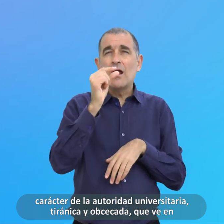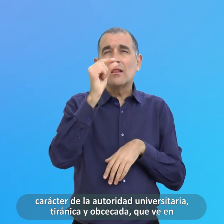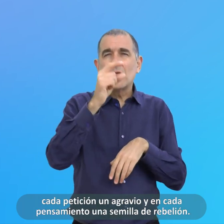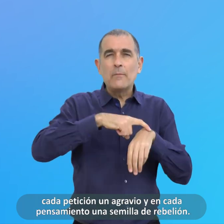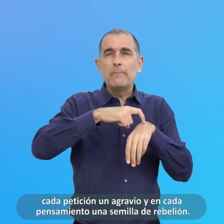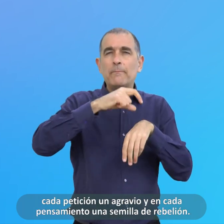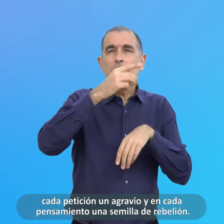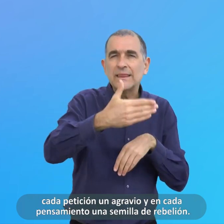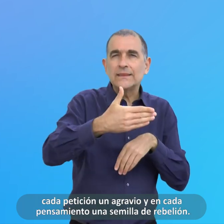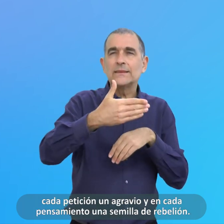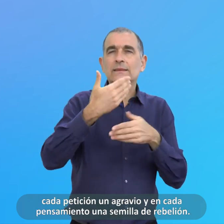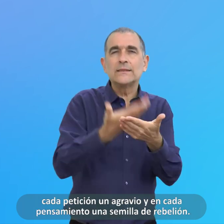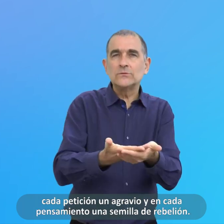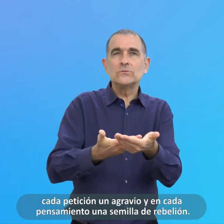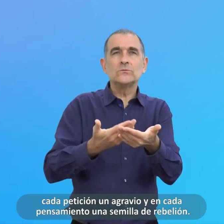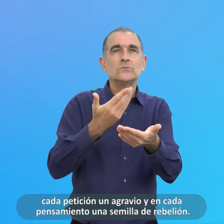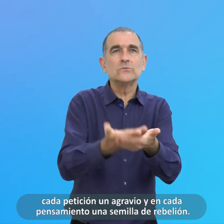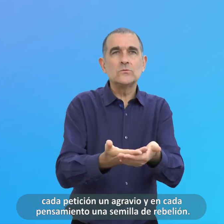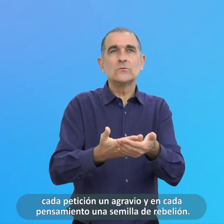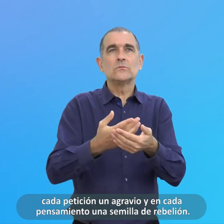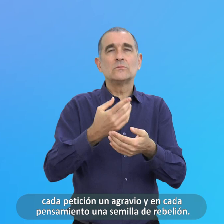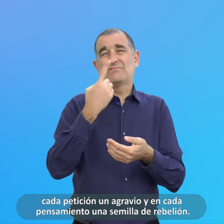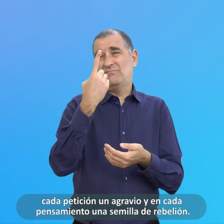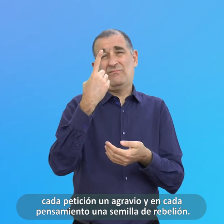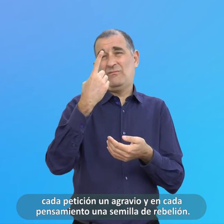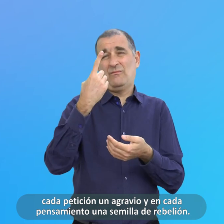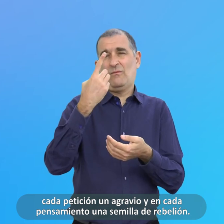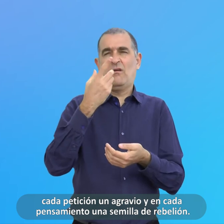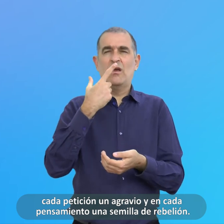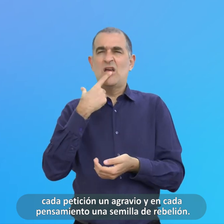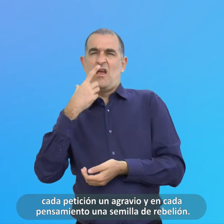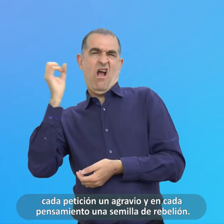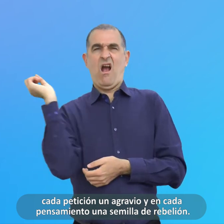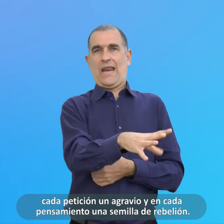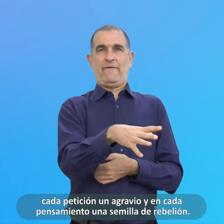En Cada Petición Un Agravio Y En Cada Pensamiento